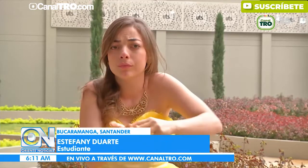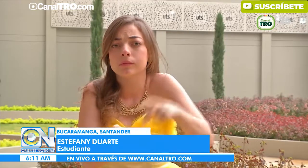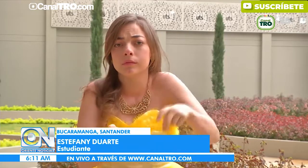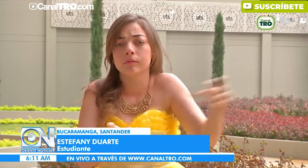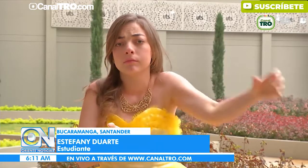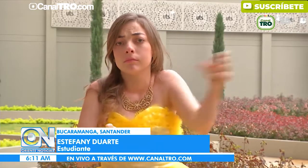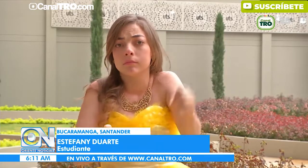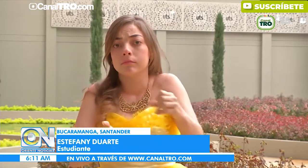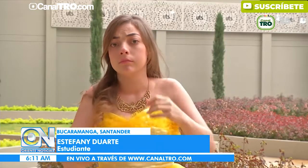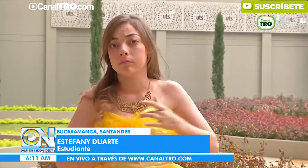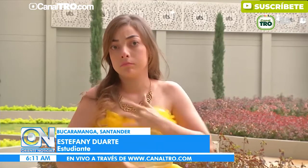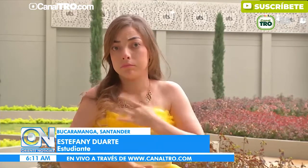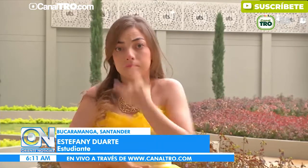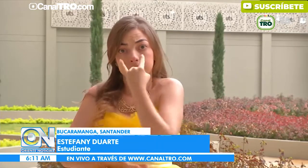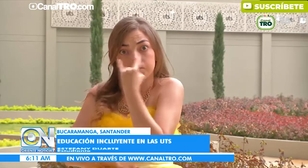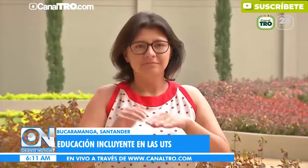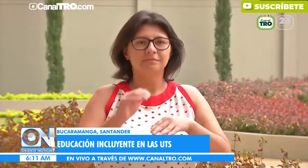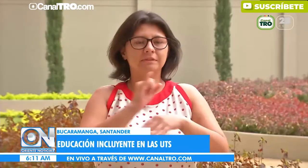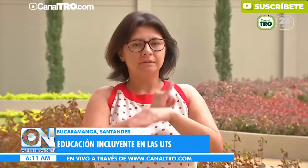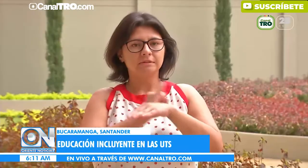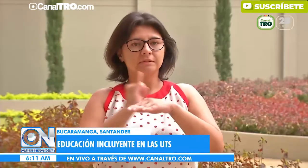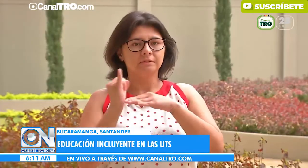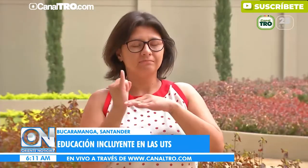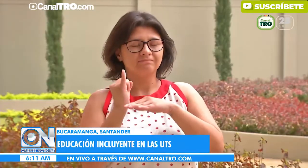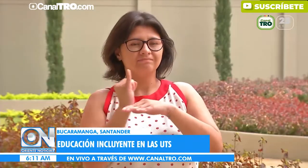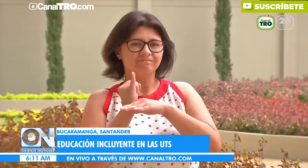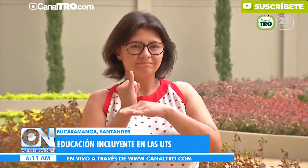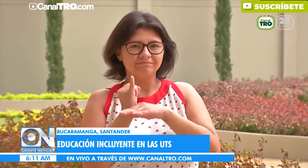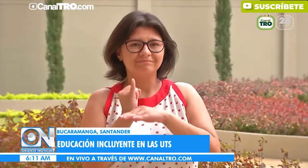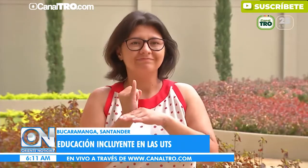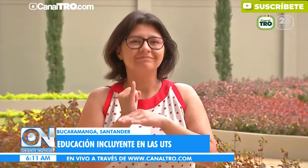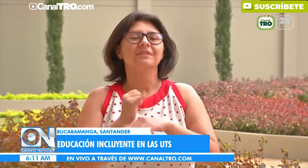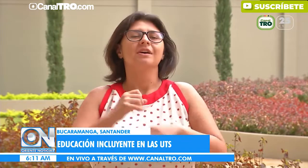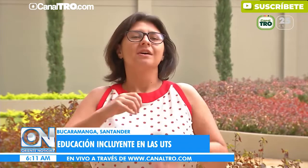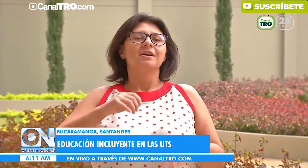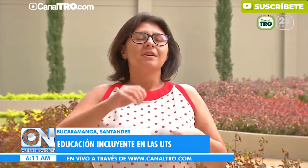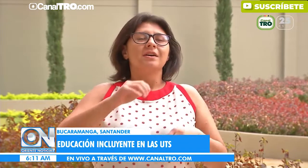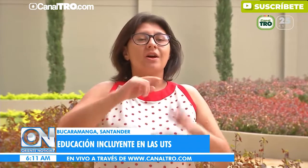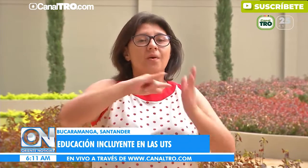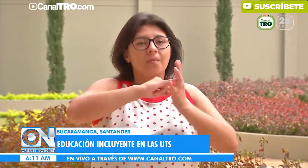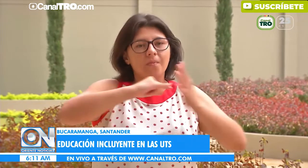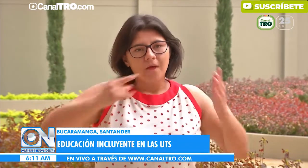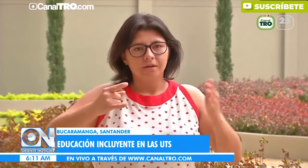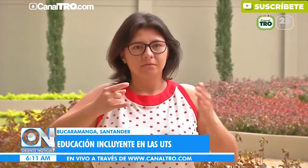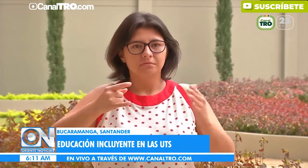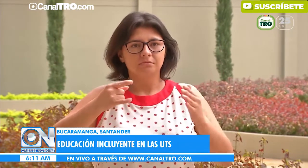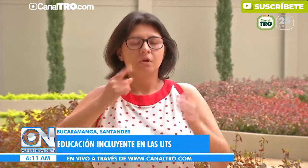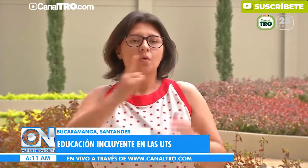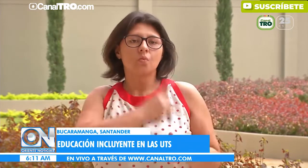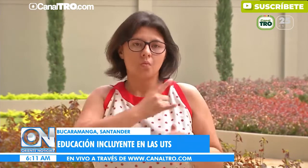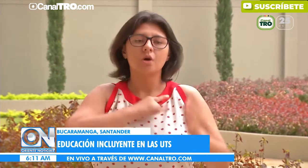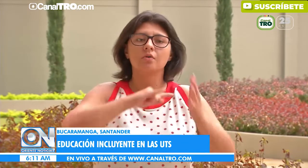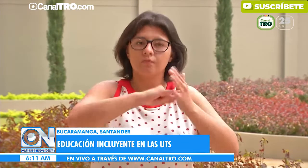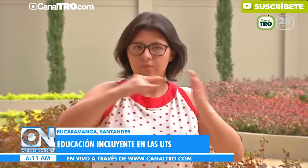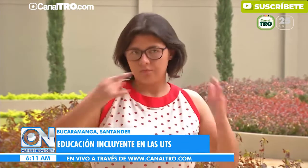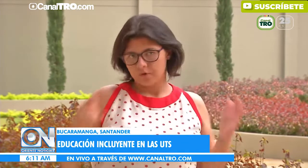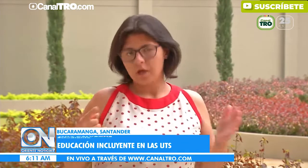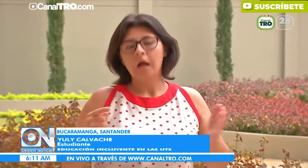es importantísimo para nosotros. Extendemos la invitación a las instituciones universitarias